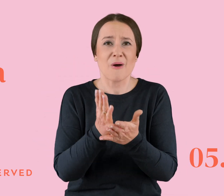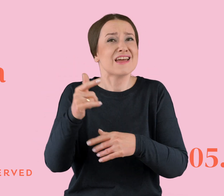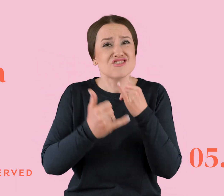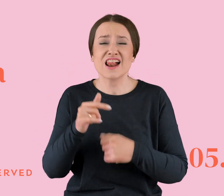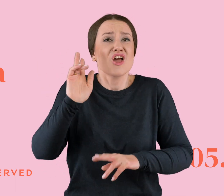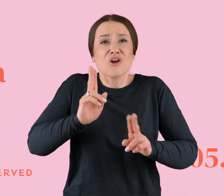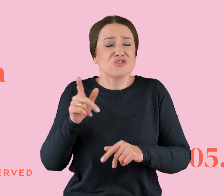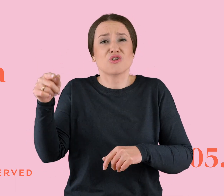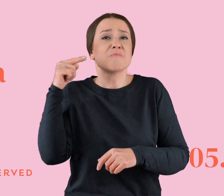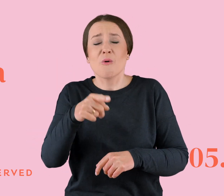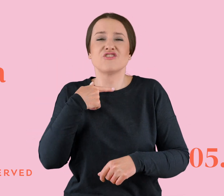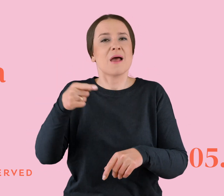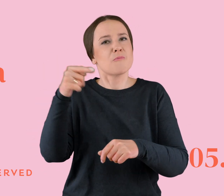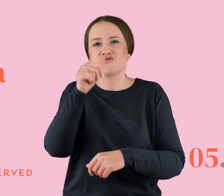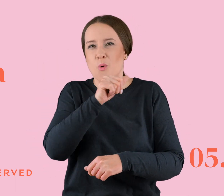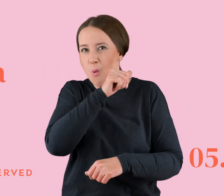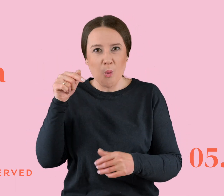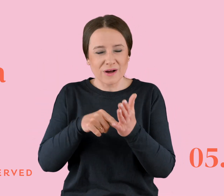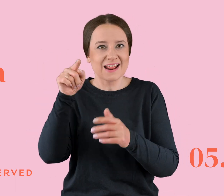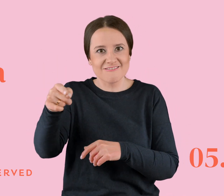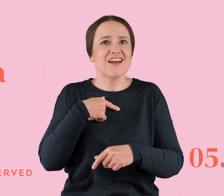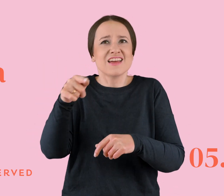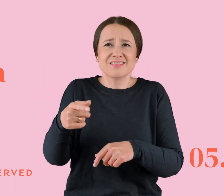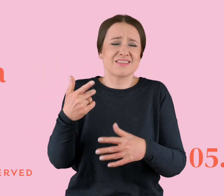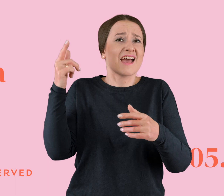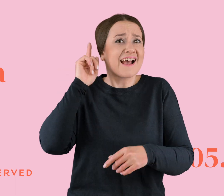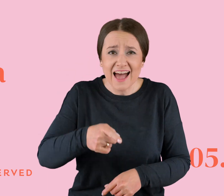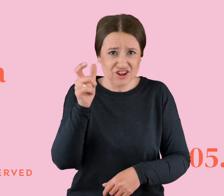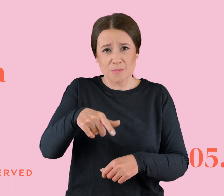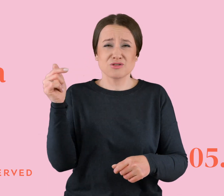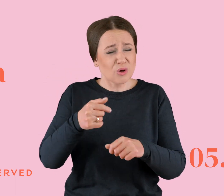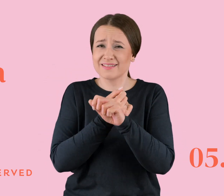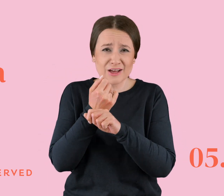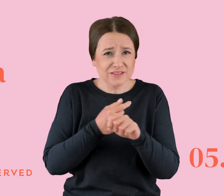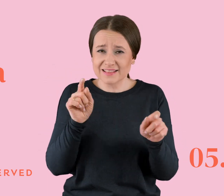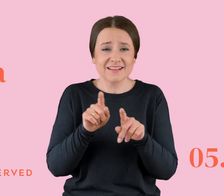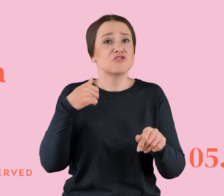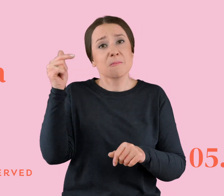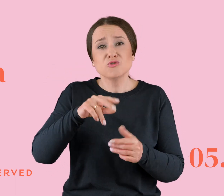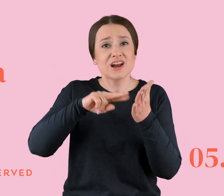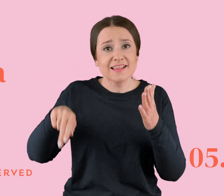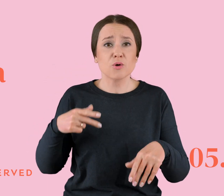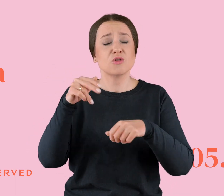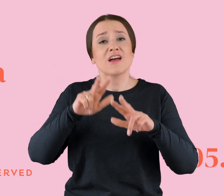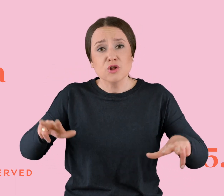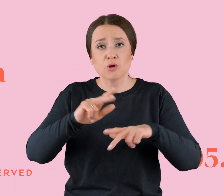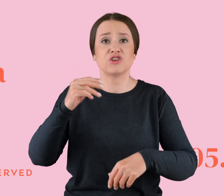karze, to to jest relacja toksyczna. Jeśli masz na przykład relację, przez którą musisz rezygnować z rodziny, z przyjaciół, z nauki, z